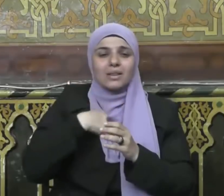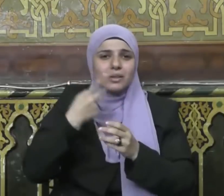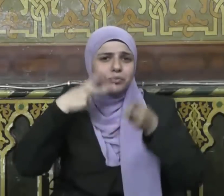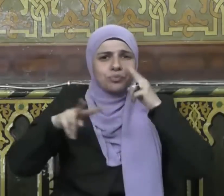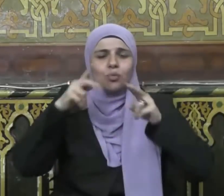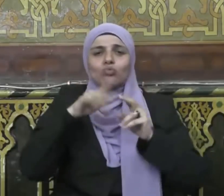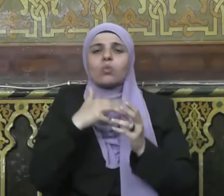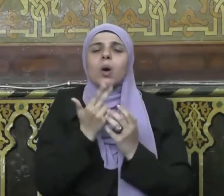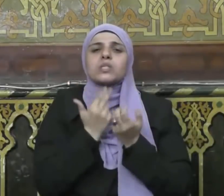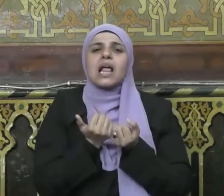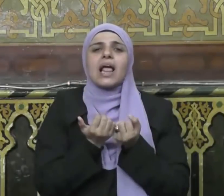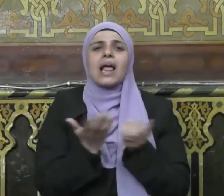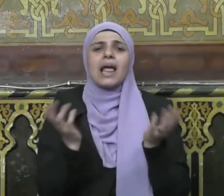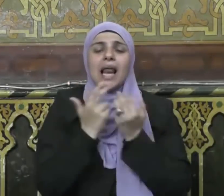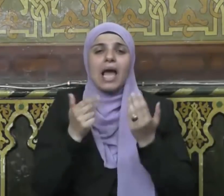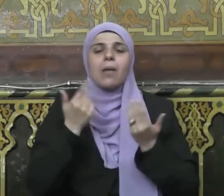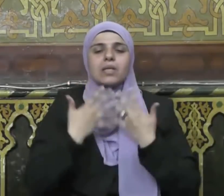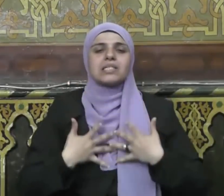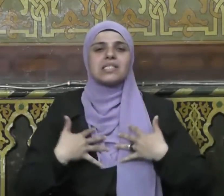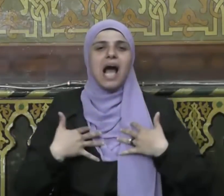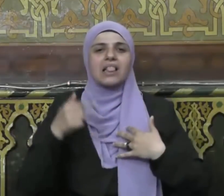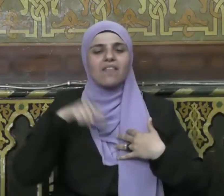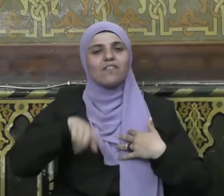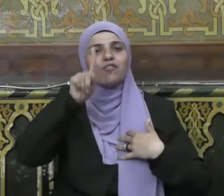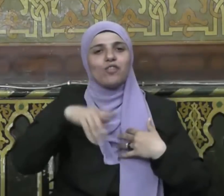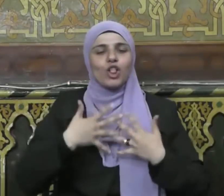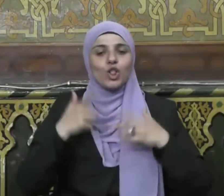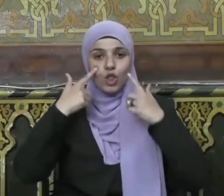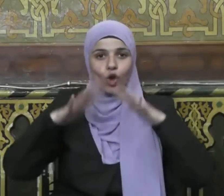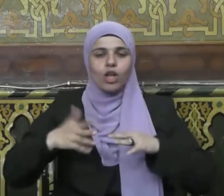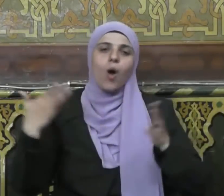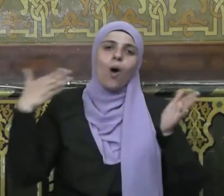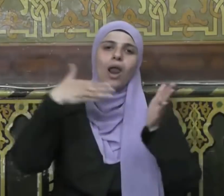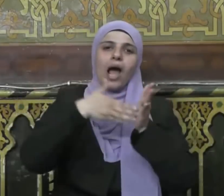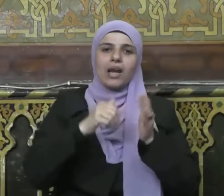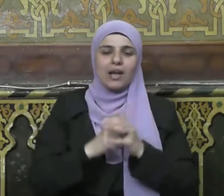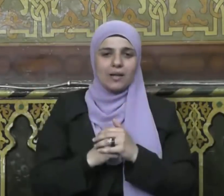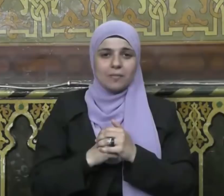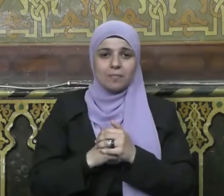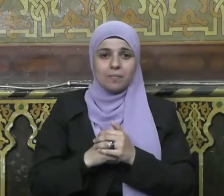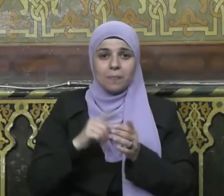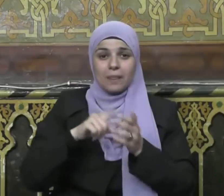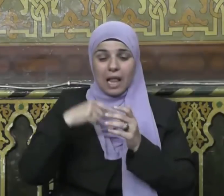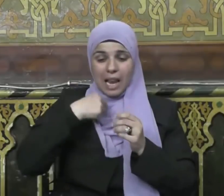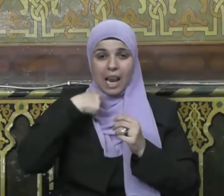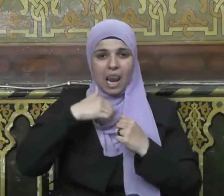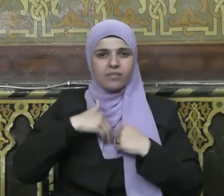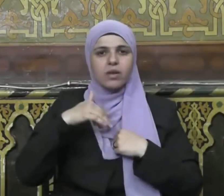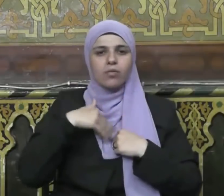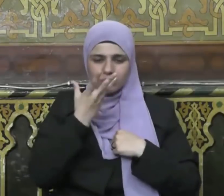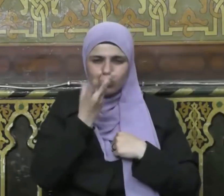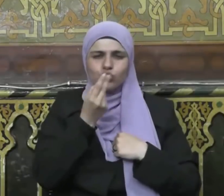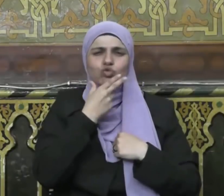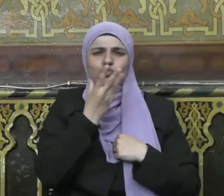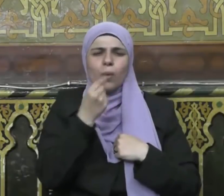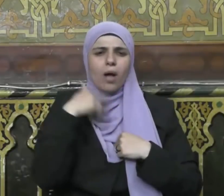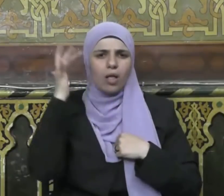هو الذي يظهر أثر صيامه في سلوكه وتعامله مع الناس حيث إن